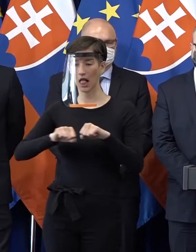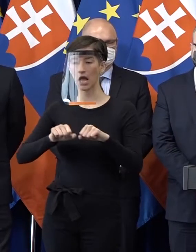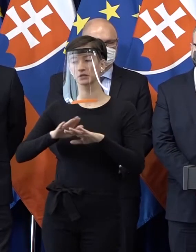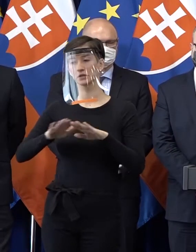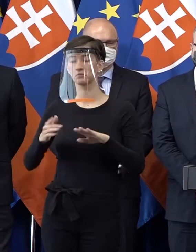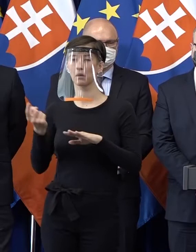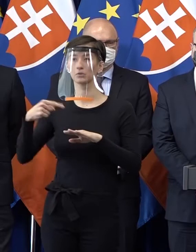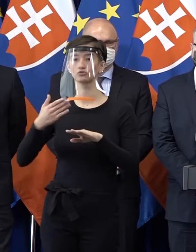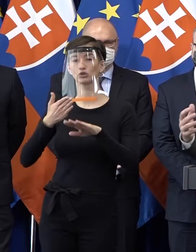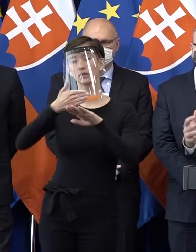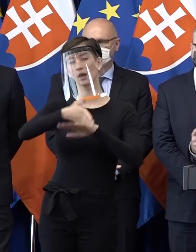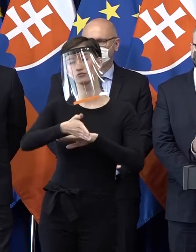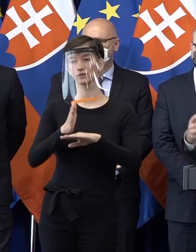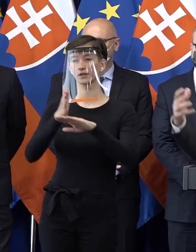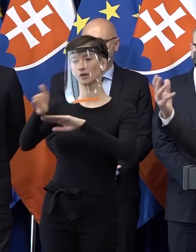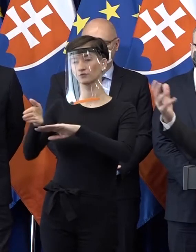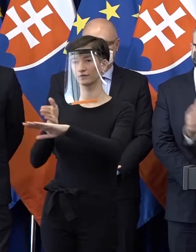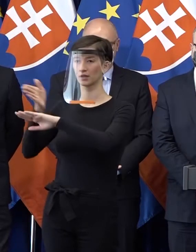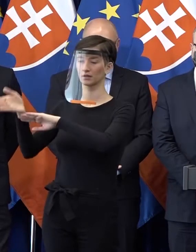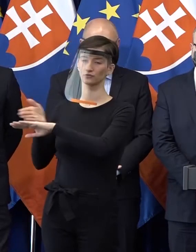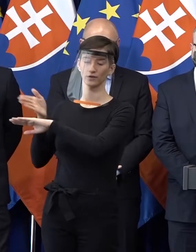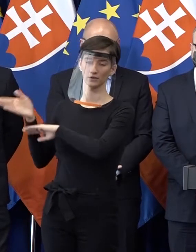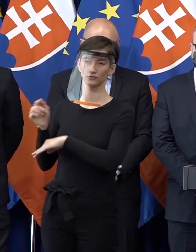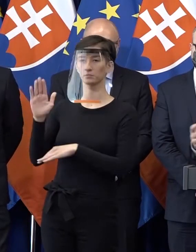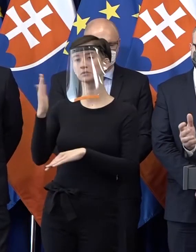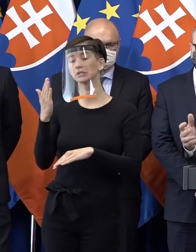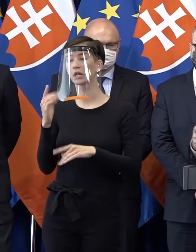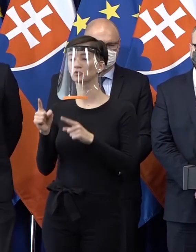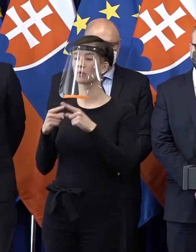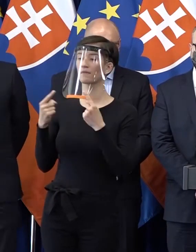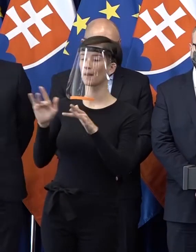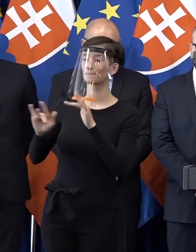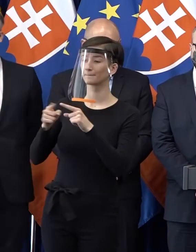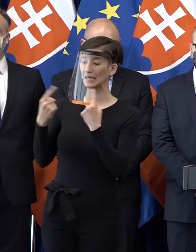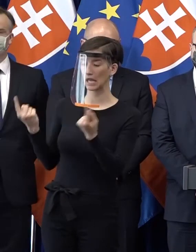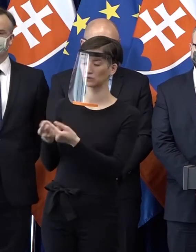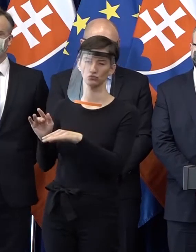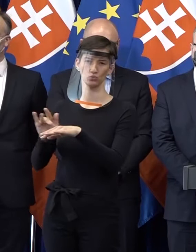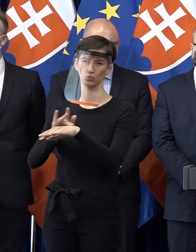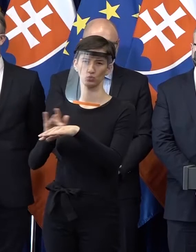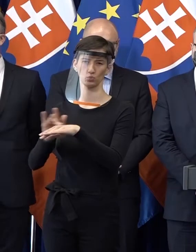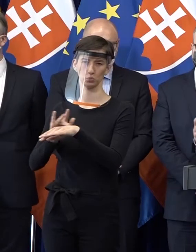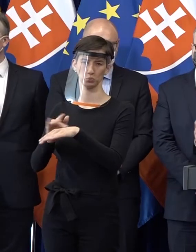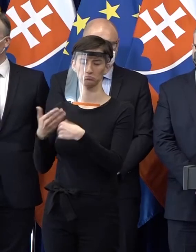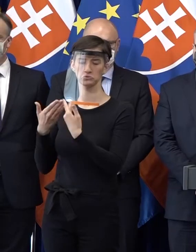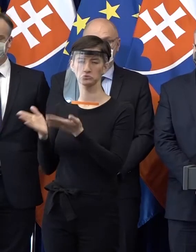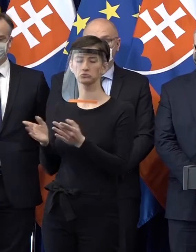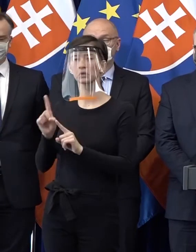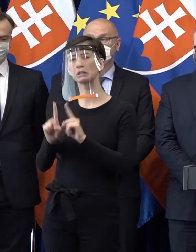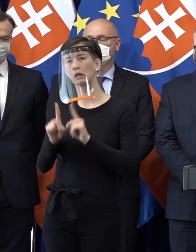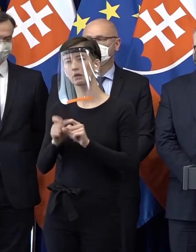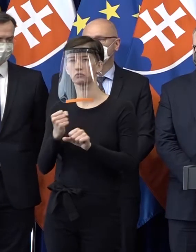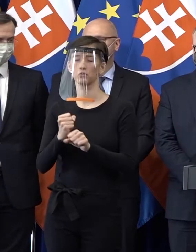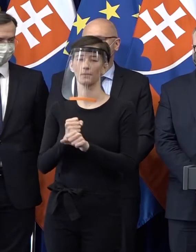stretnutia. Ten ďalší bol voľný, v zrkadlovej sále, tam bolo prázdno. A kedy sa tam spravil nejaká snobská